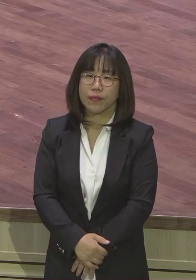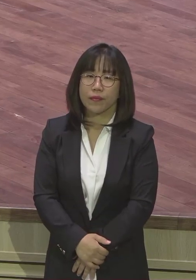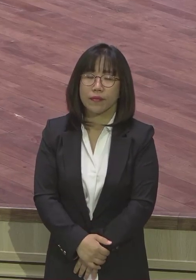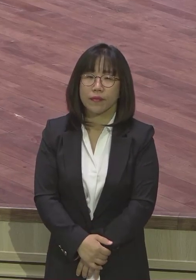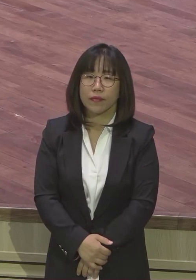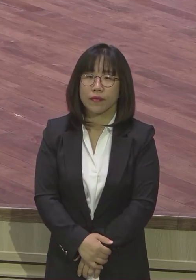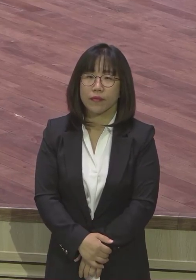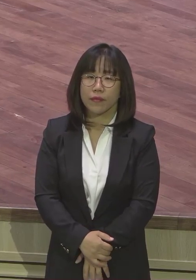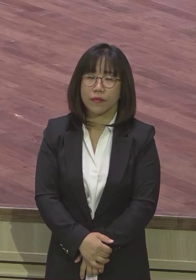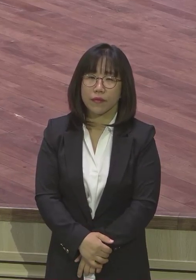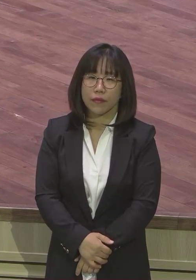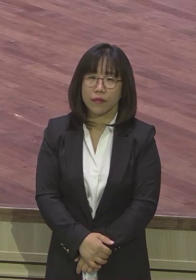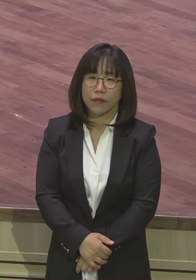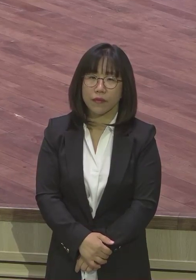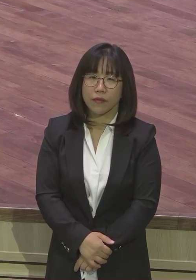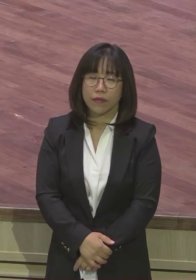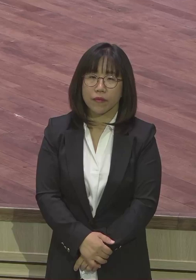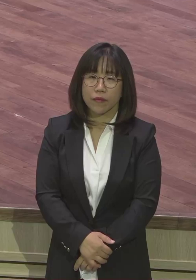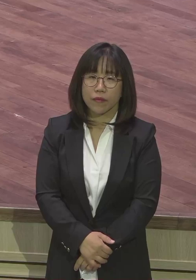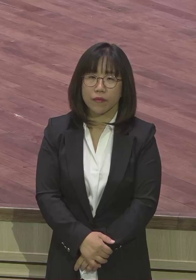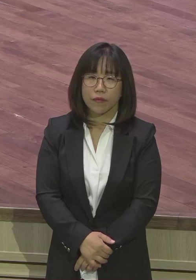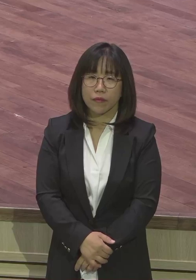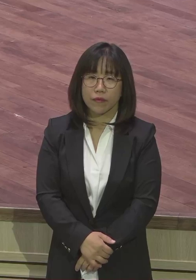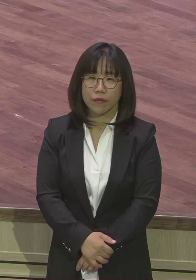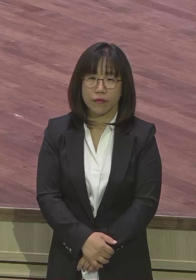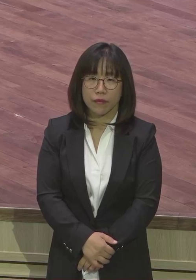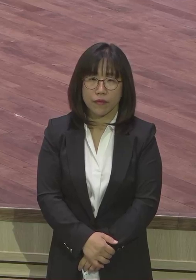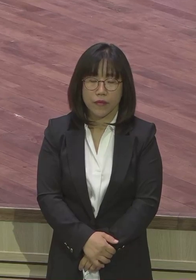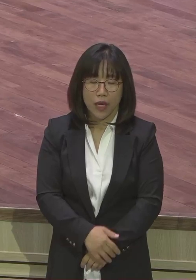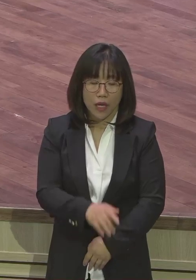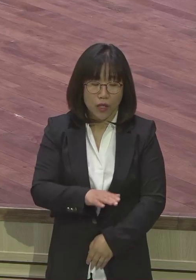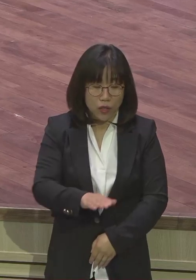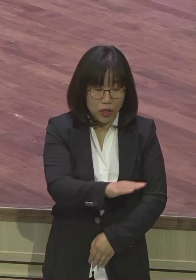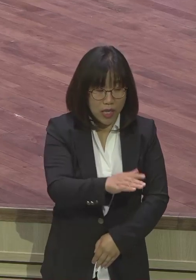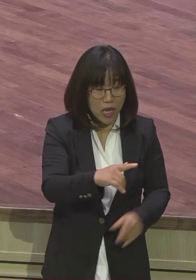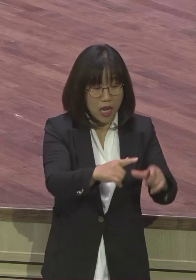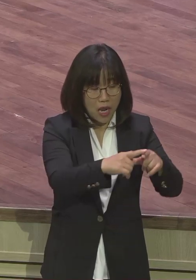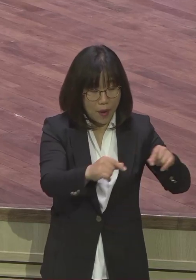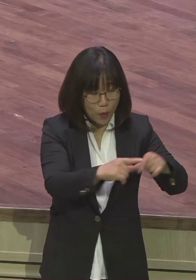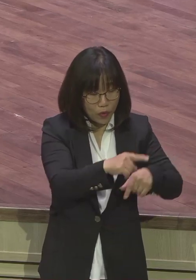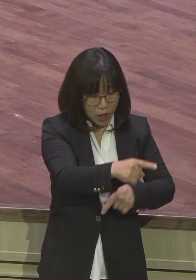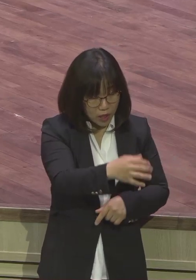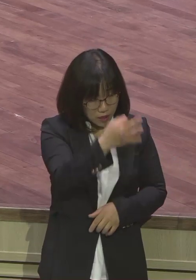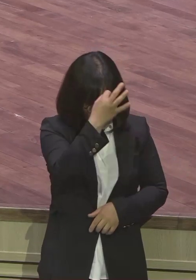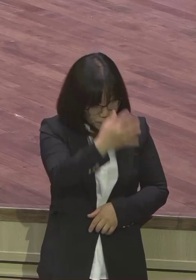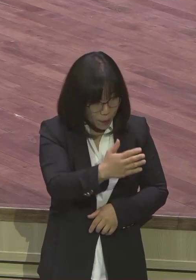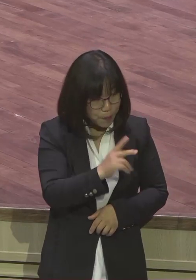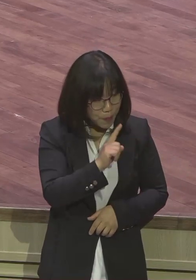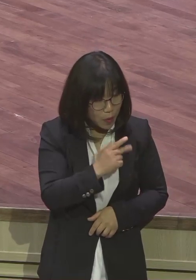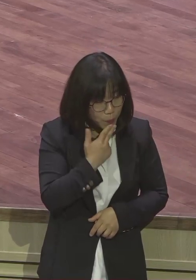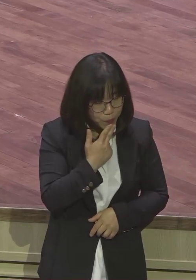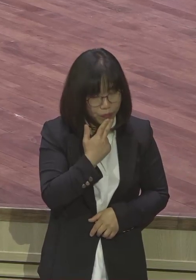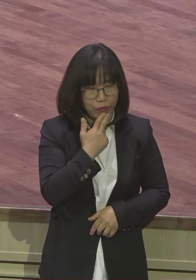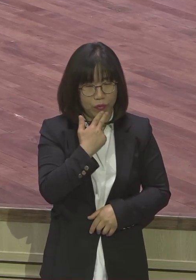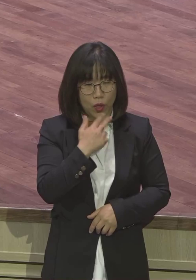사실은 본질적으로 돈을 요구하는 게 아니잖아요. 사과를 요구하는데 이 만행을 인정하지라니